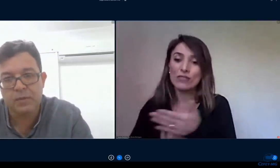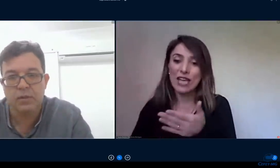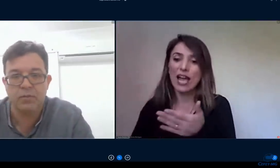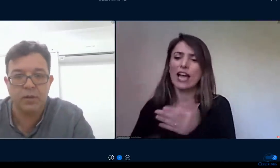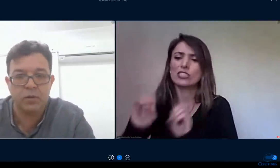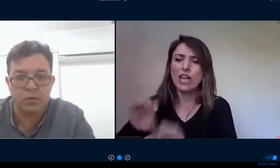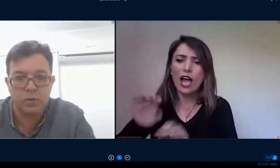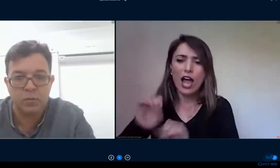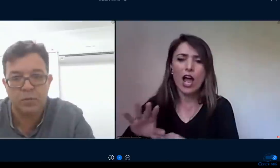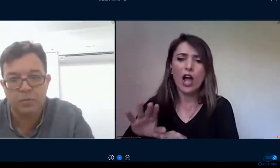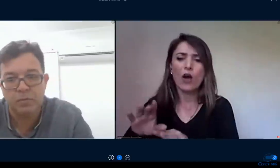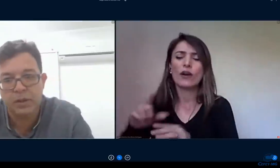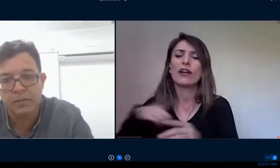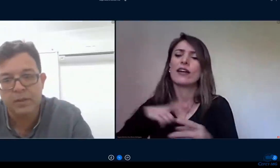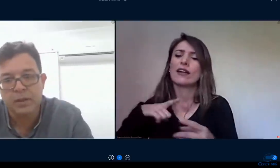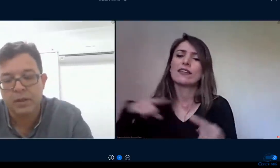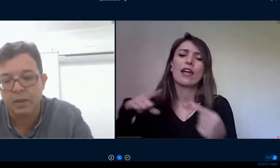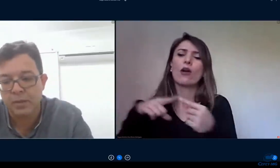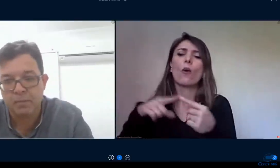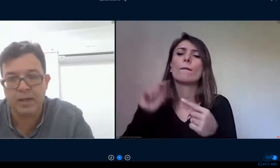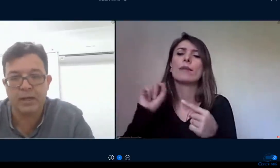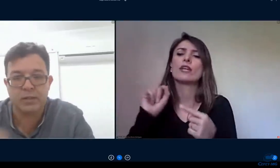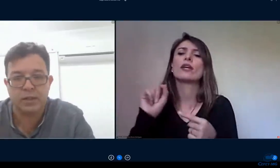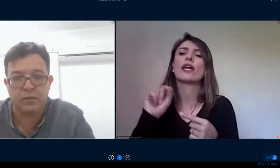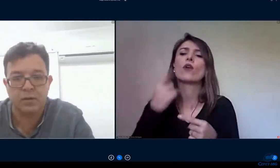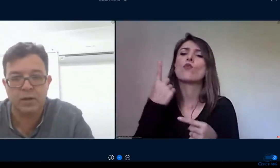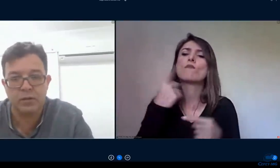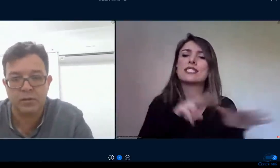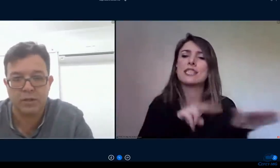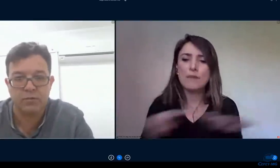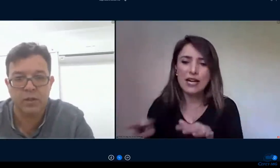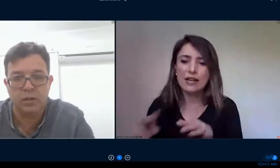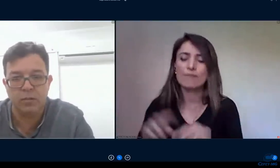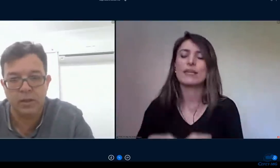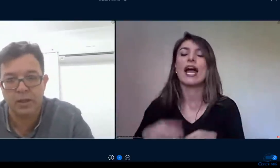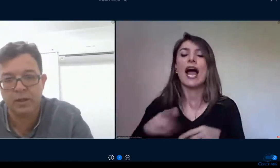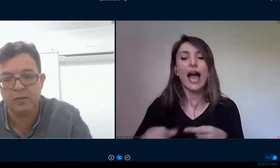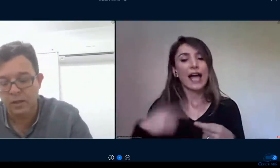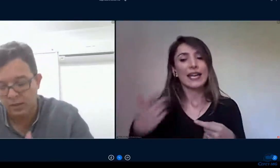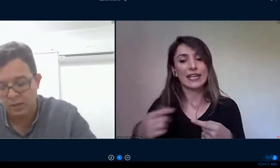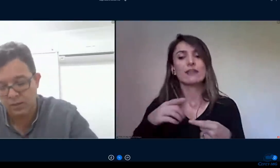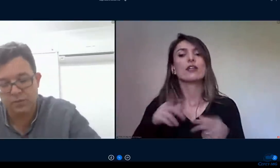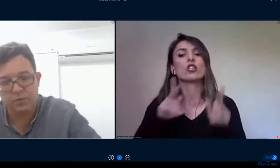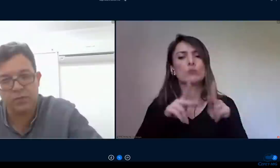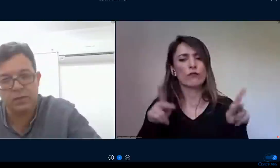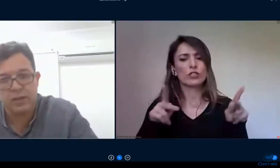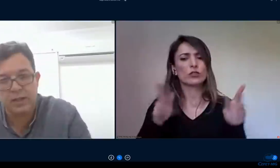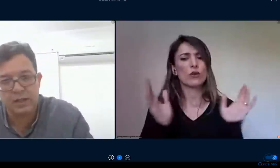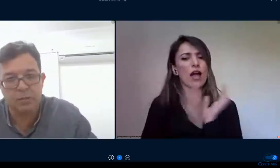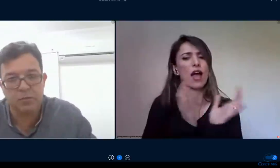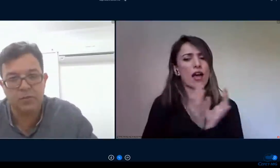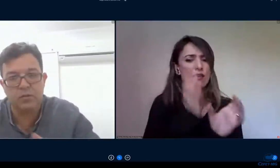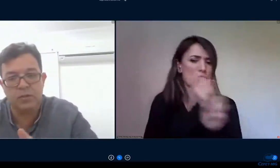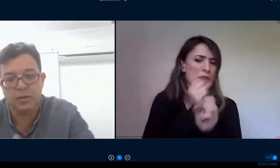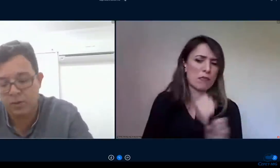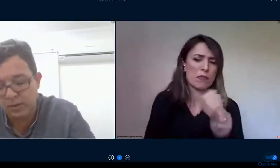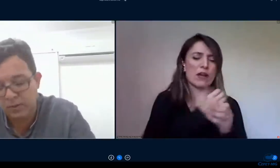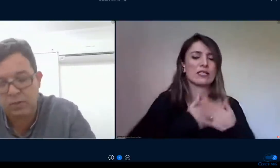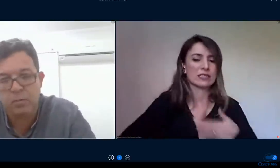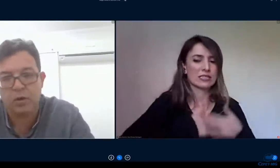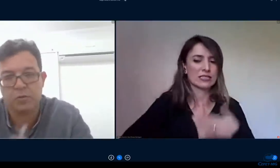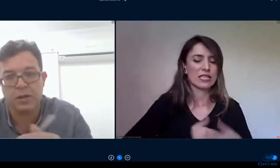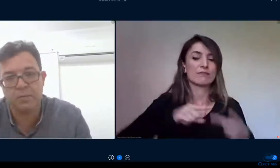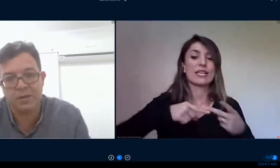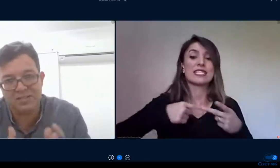semana e vem um outro grupo né que é a matemática a história a geografia o inglês e a gente fez em cada campus fez uma